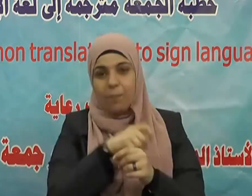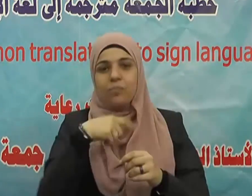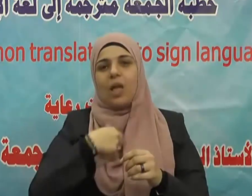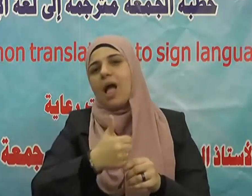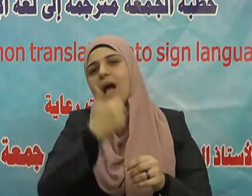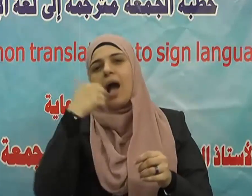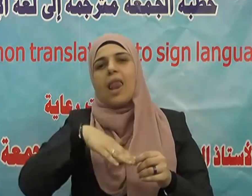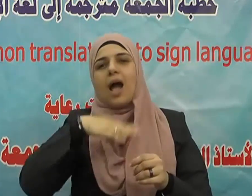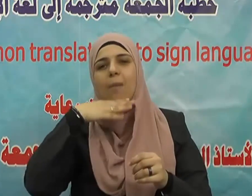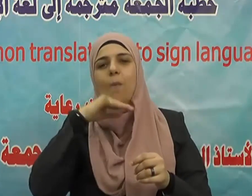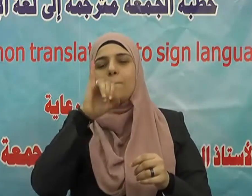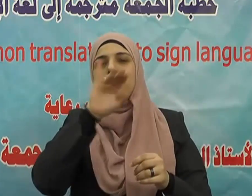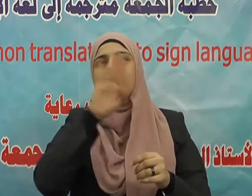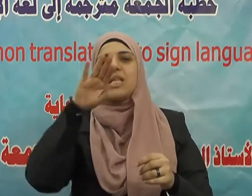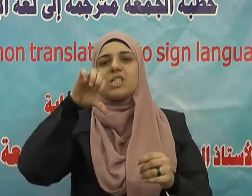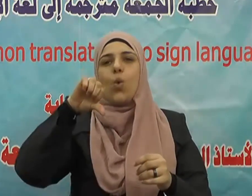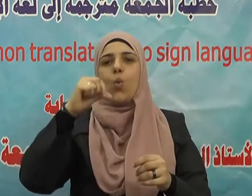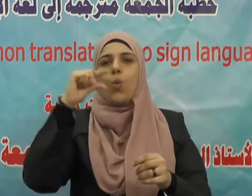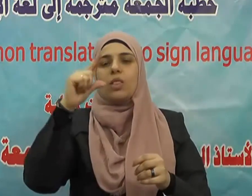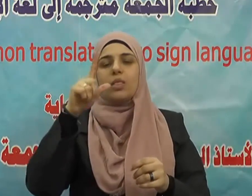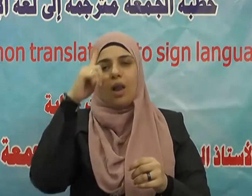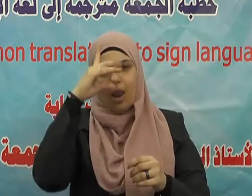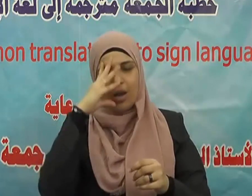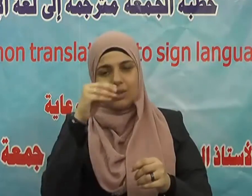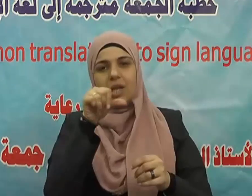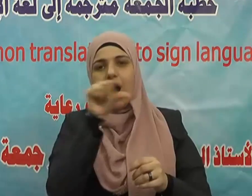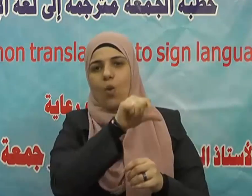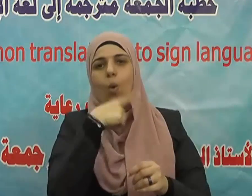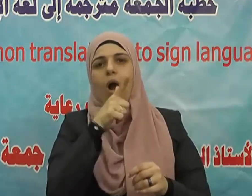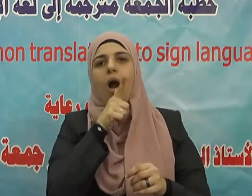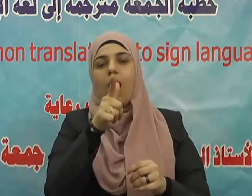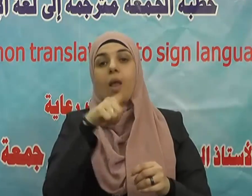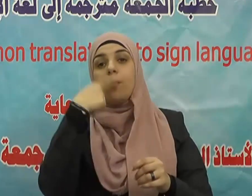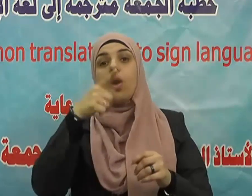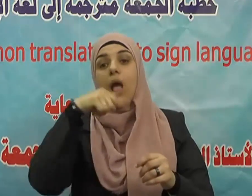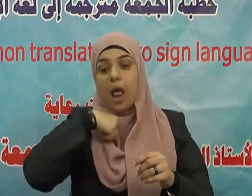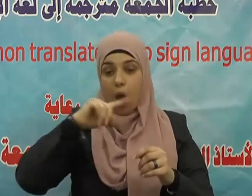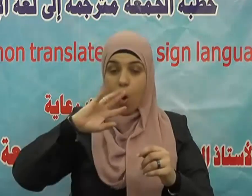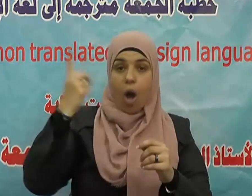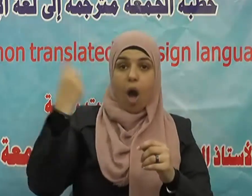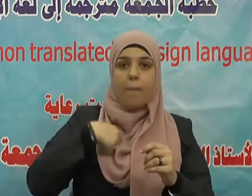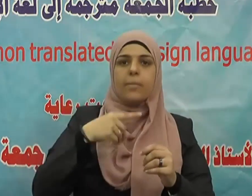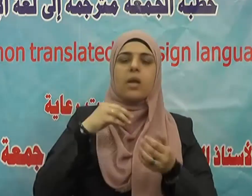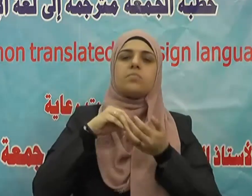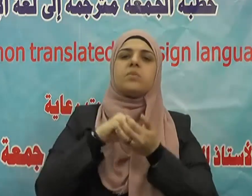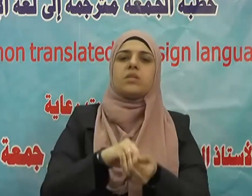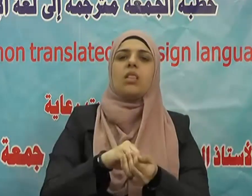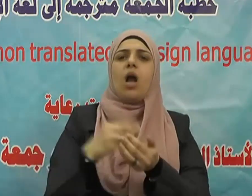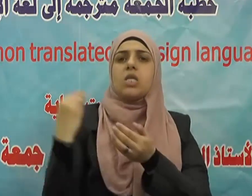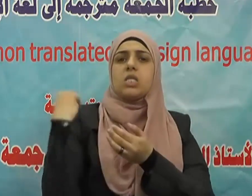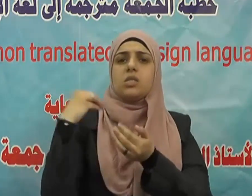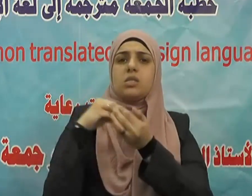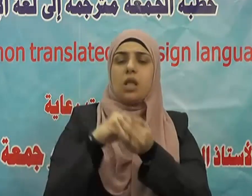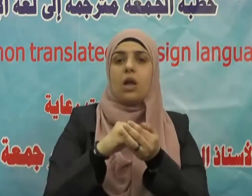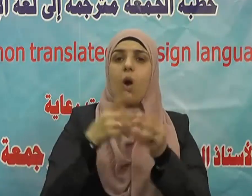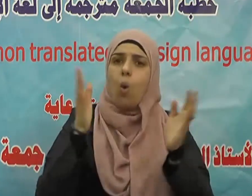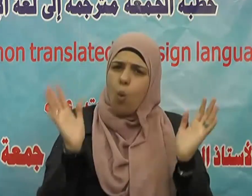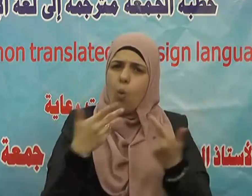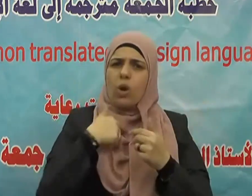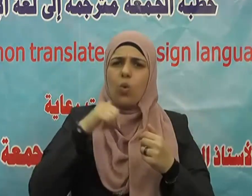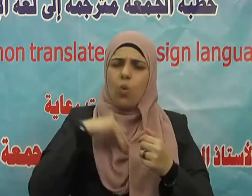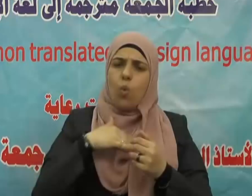القيامة ومنها اجتناب اللمز يقول تعالى ولا